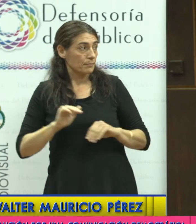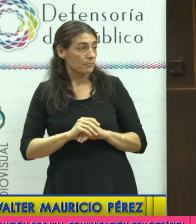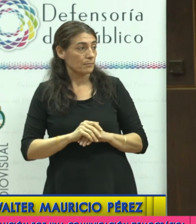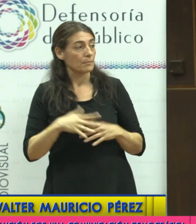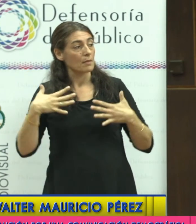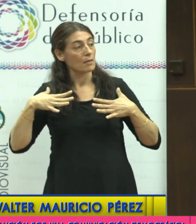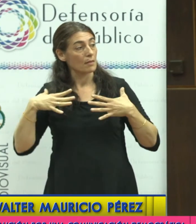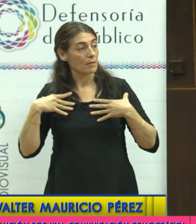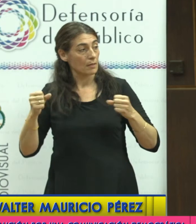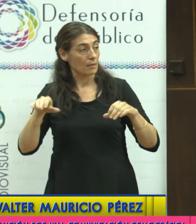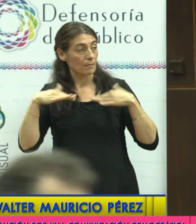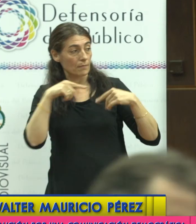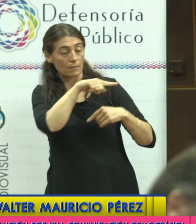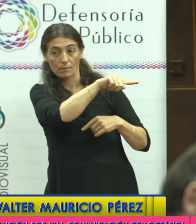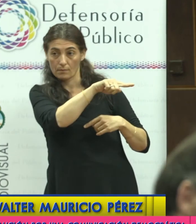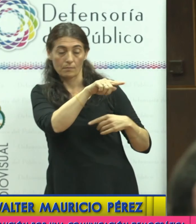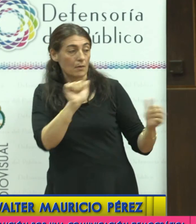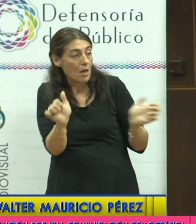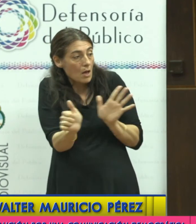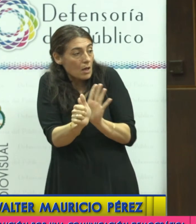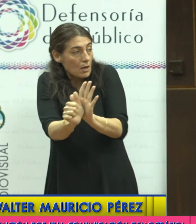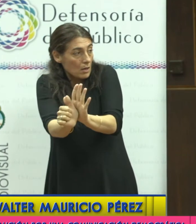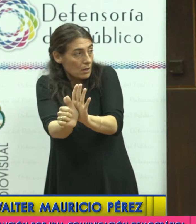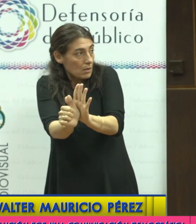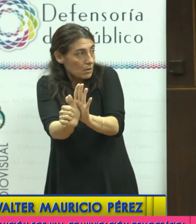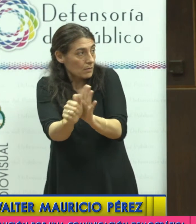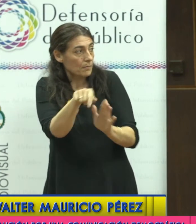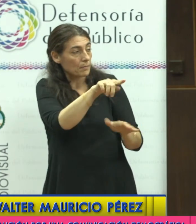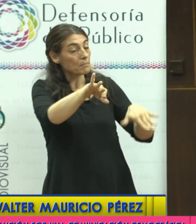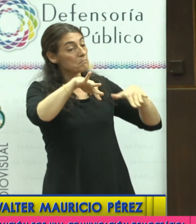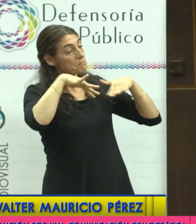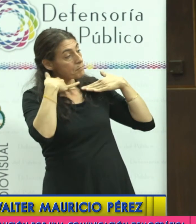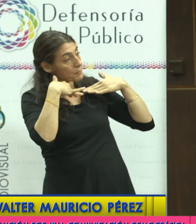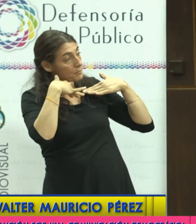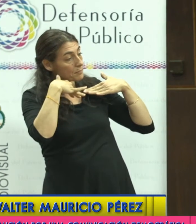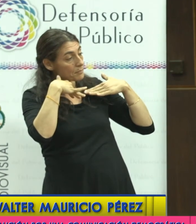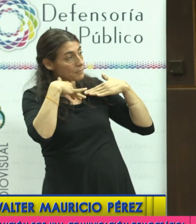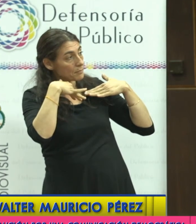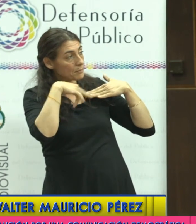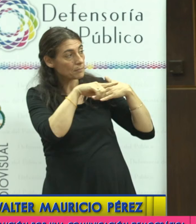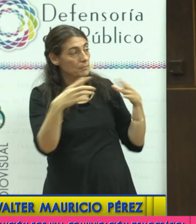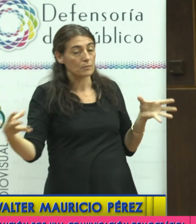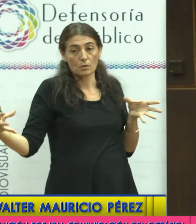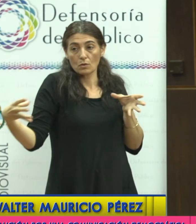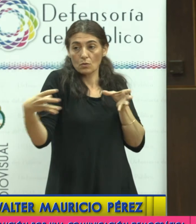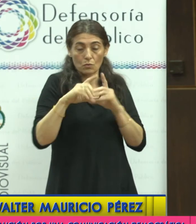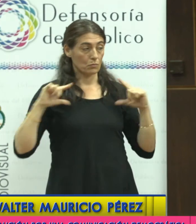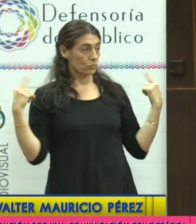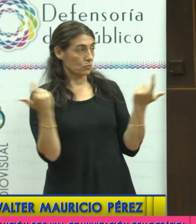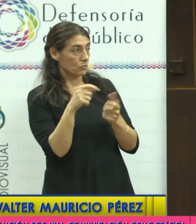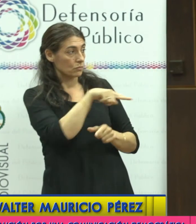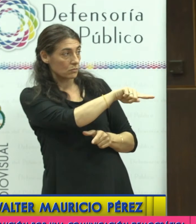defensoría del público, en tanto nosotros nos ponemos en el lugar de público, yo soy de una organización social que no tiene ningún medio,